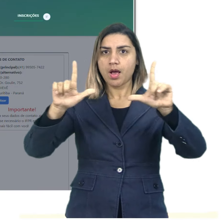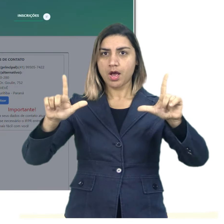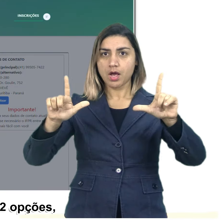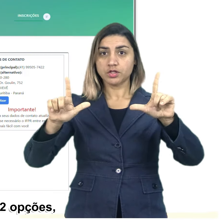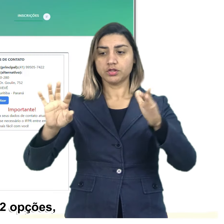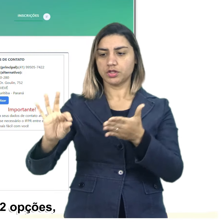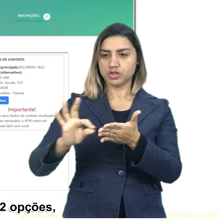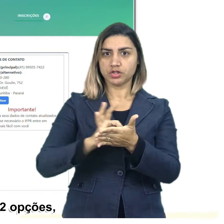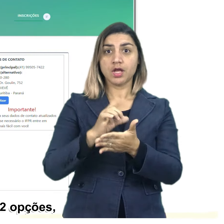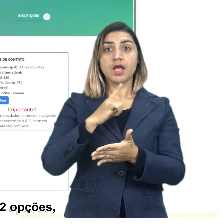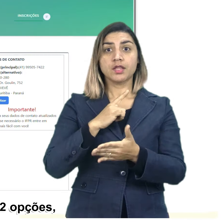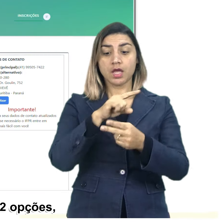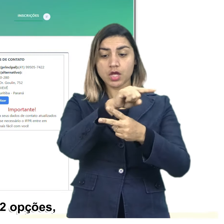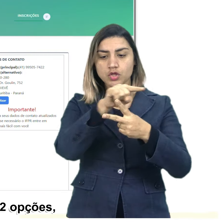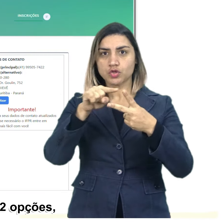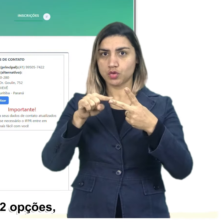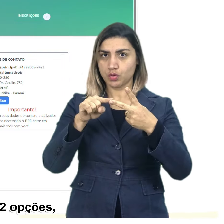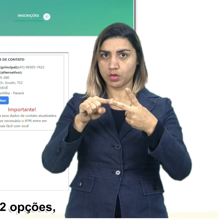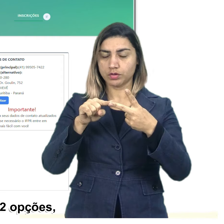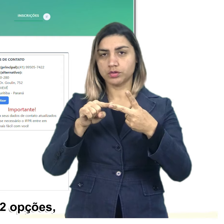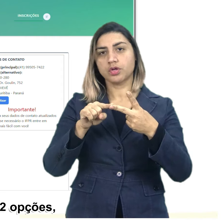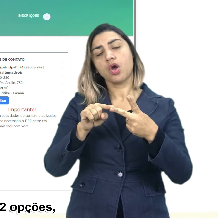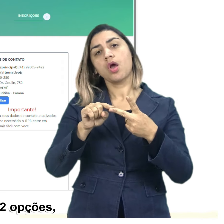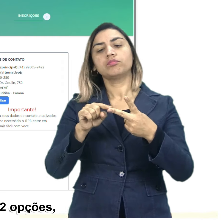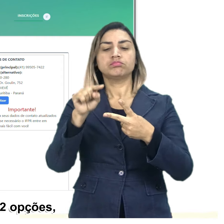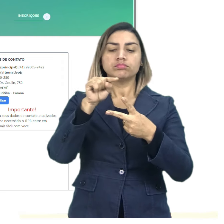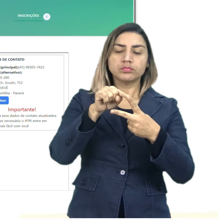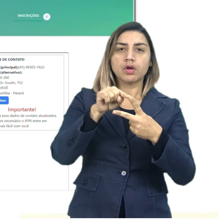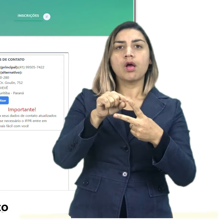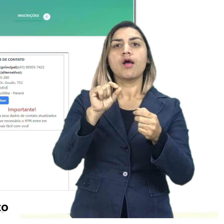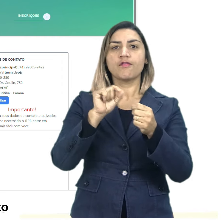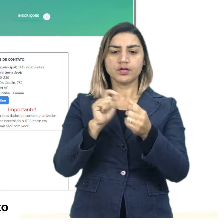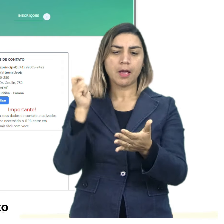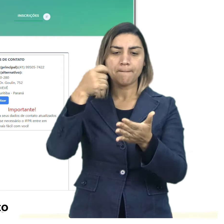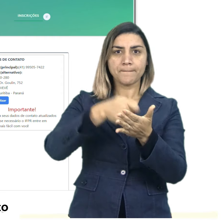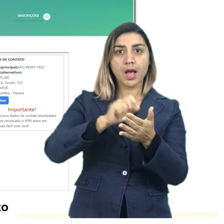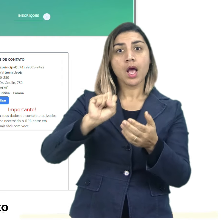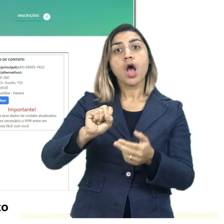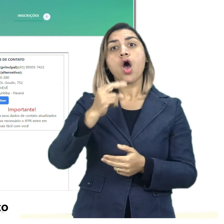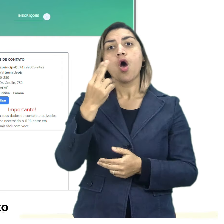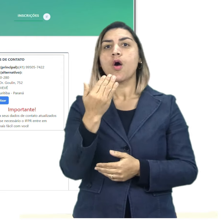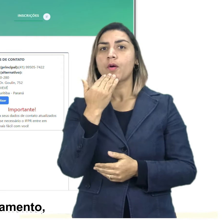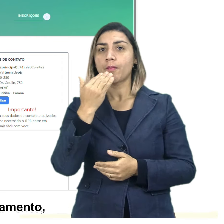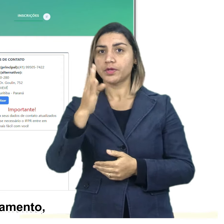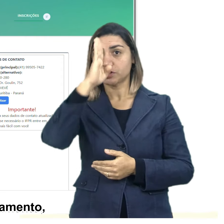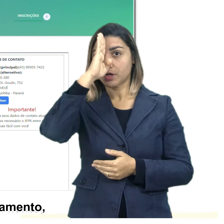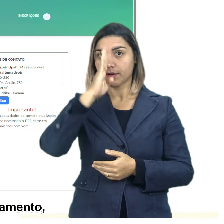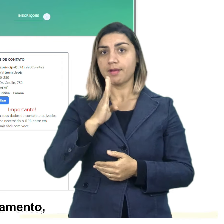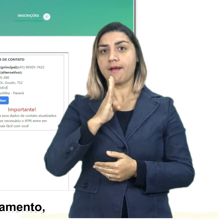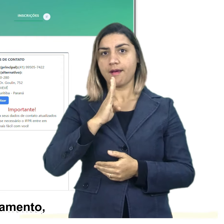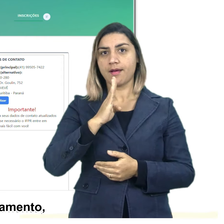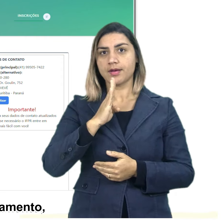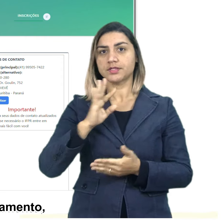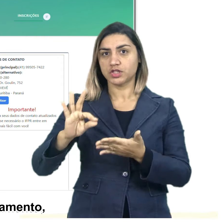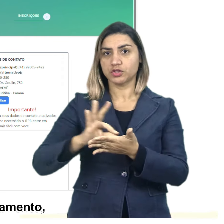isso, na página da inscrição eu vou ter duas opções. Ou de realizar o pagamento, ou de